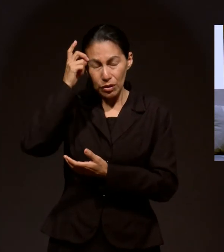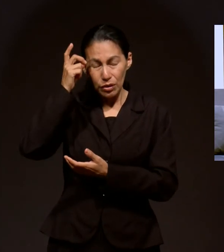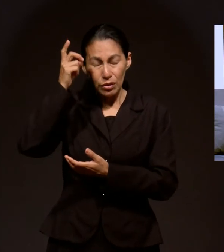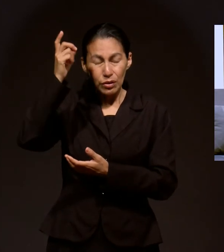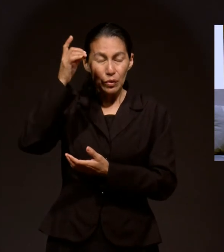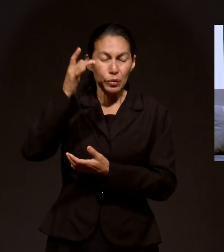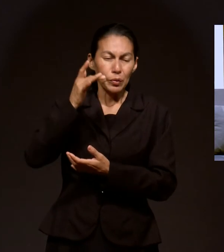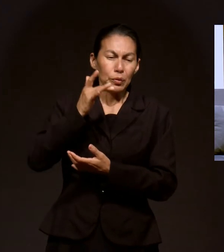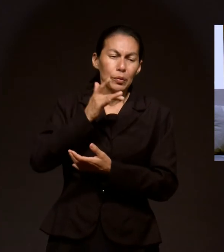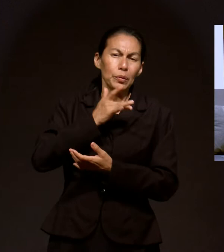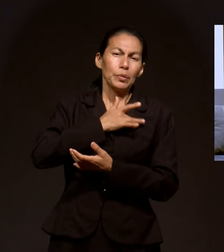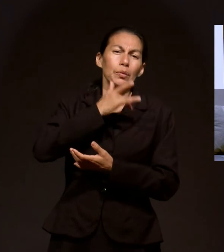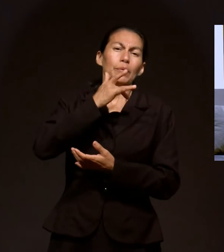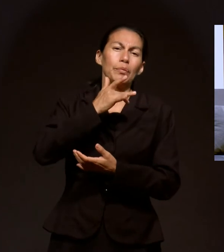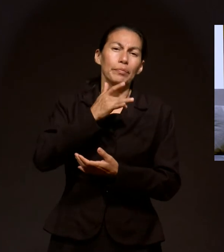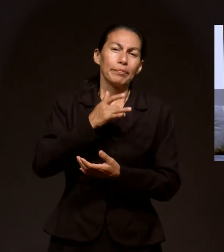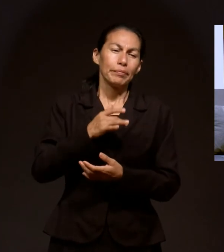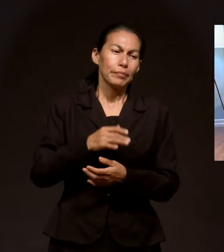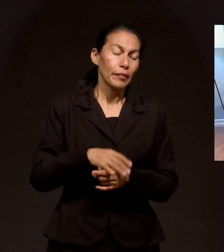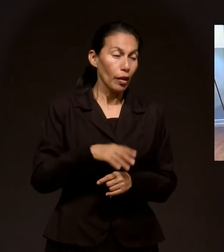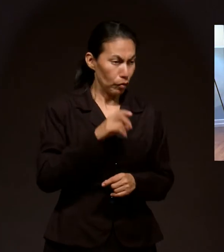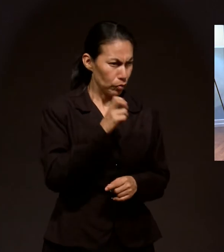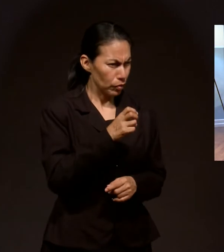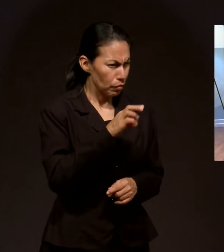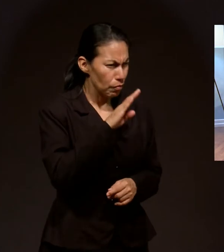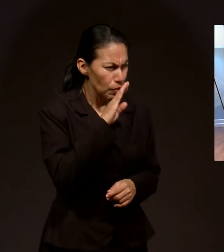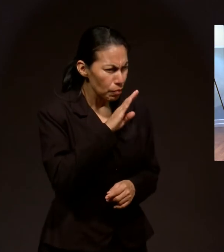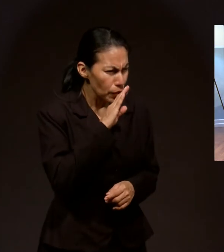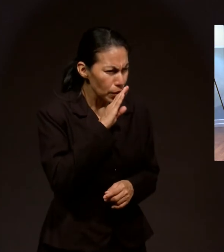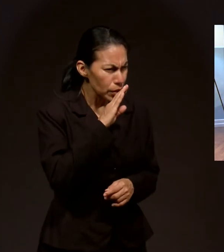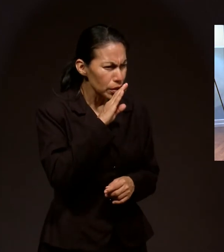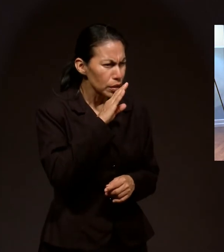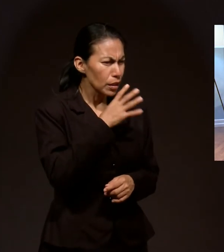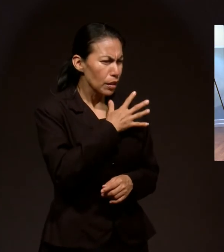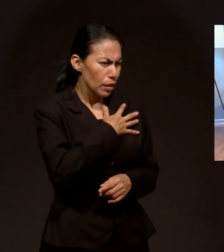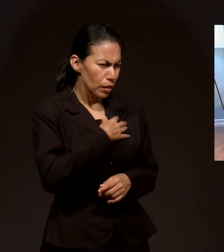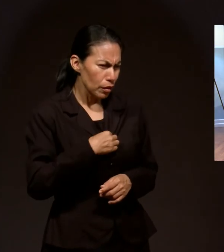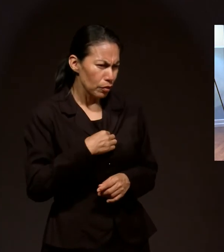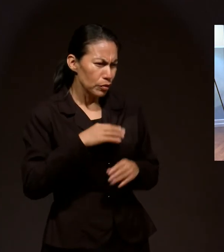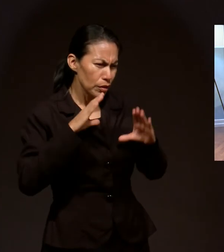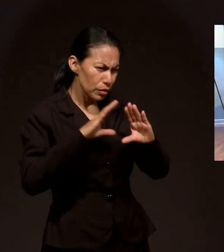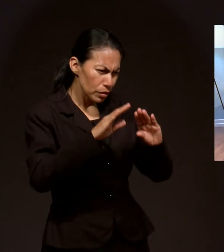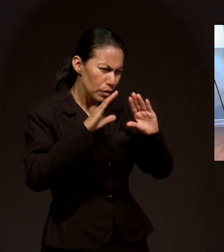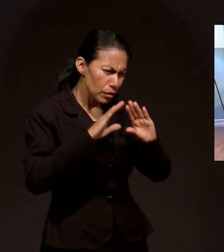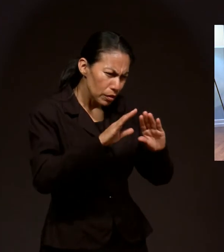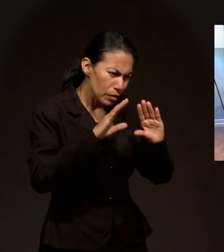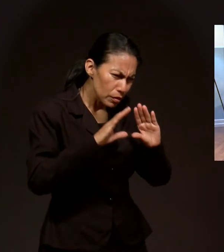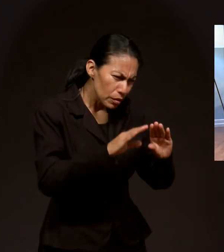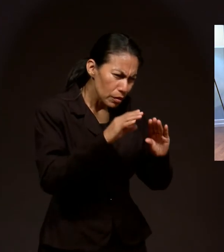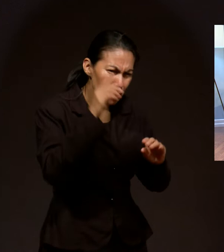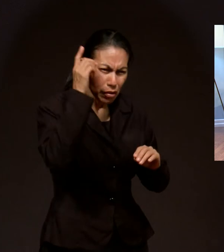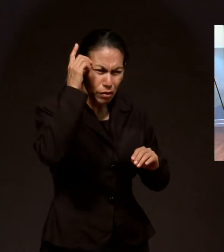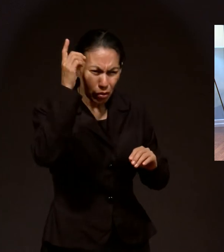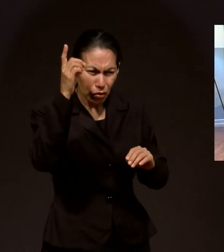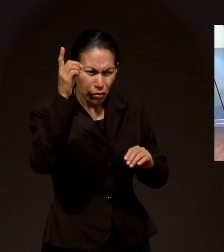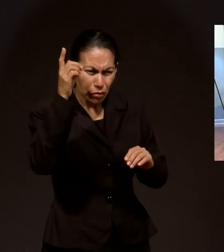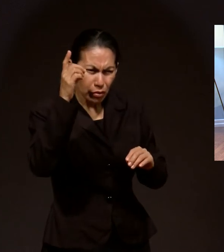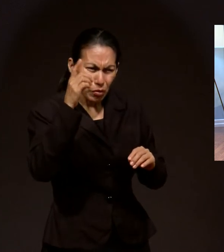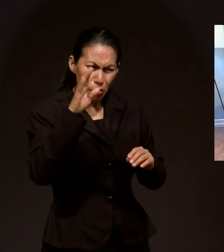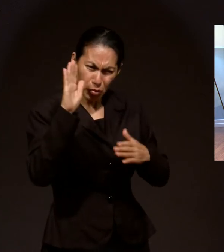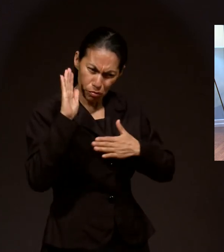para regresar a la iglesia. Así que las madres que educaron en la palabra de Dios a sus hijos tienen esa promesa.